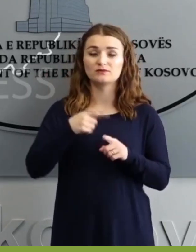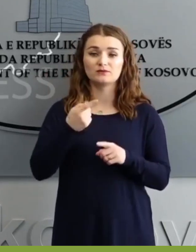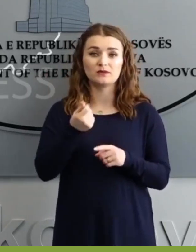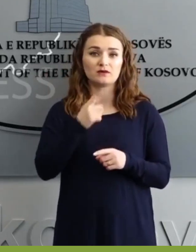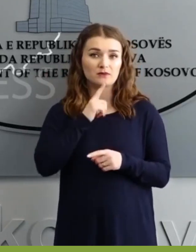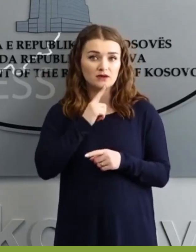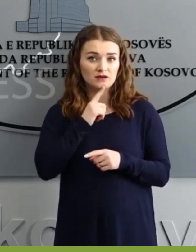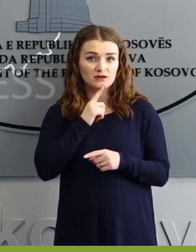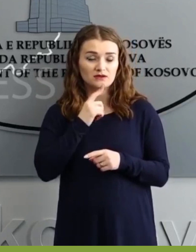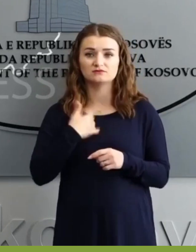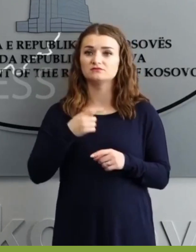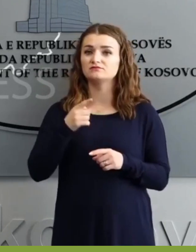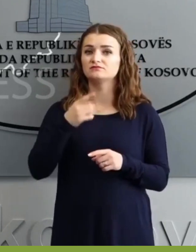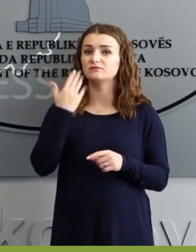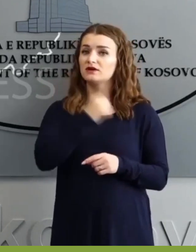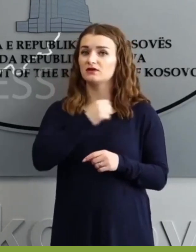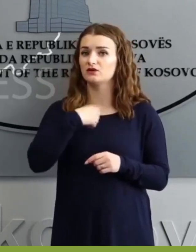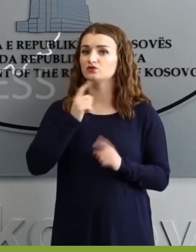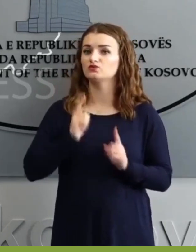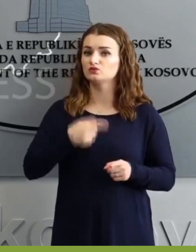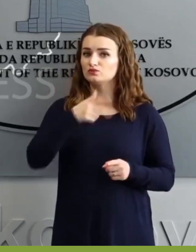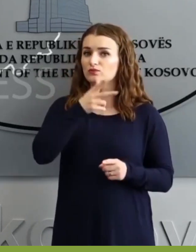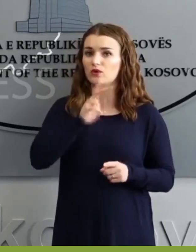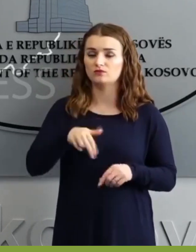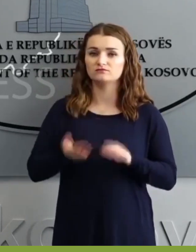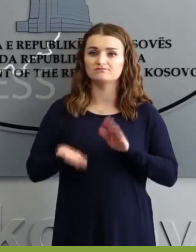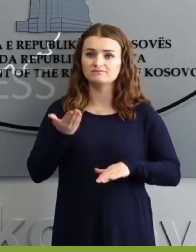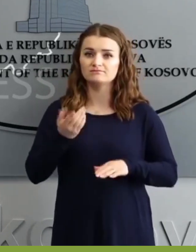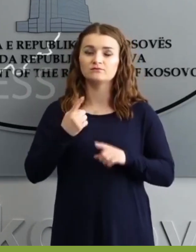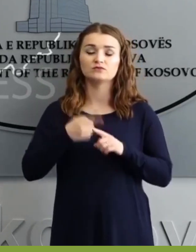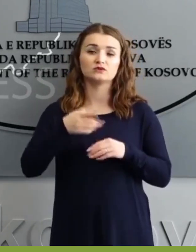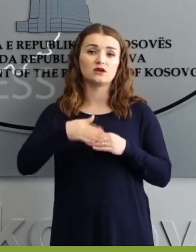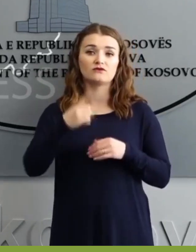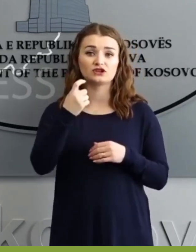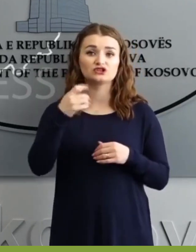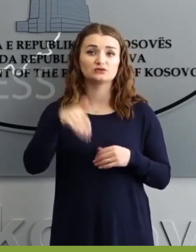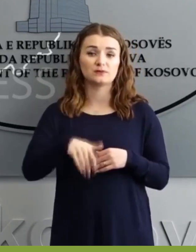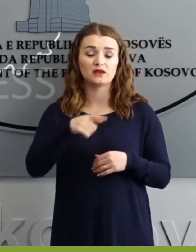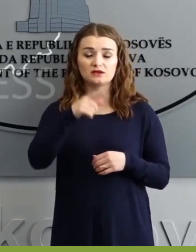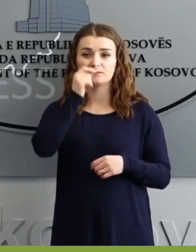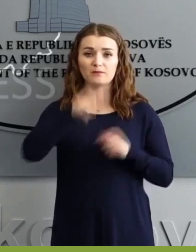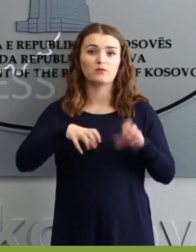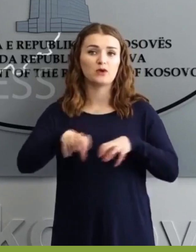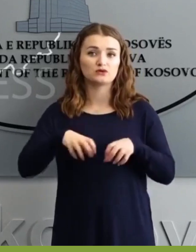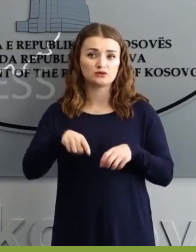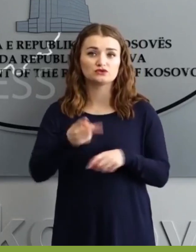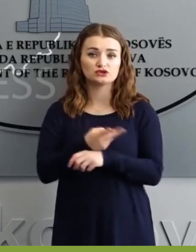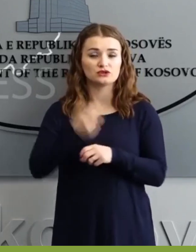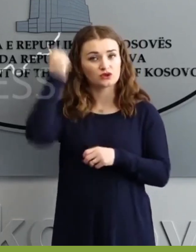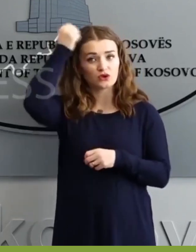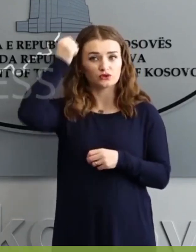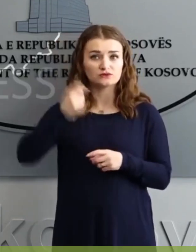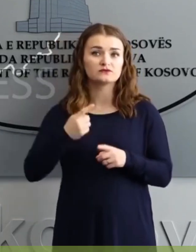Nga rritje e pagës minimale, do të përfitojnë rrëth 100.000 puntorët Kosovës, kurse prej heqës e shkallës e partatimore,